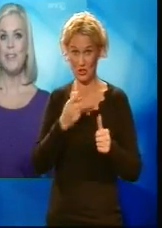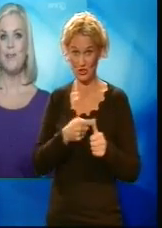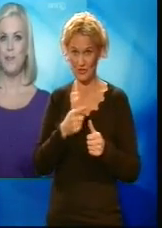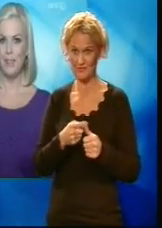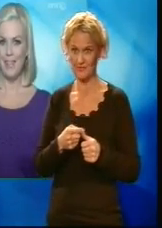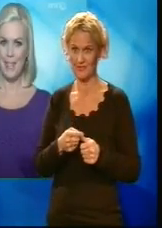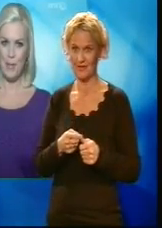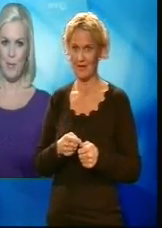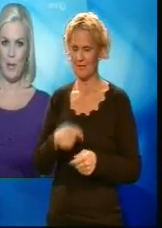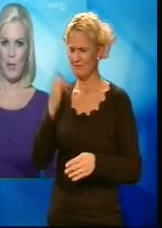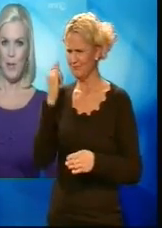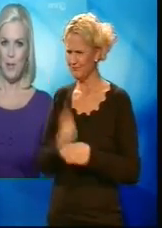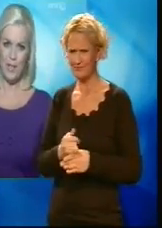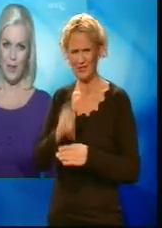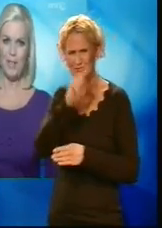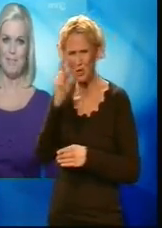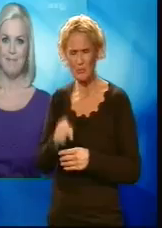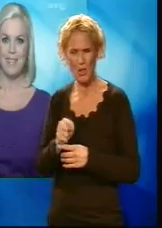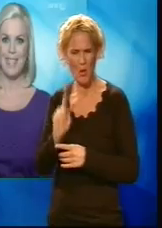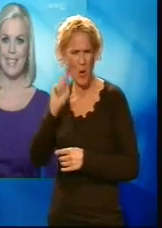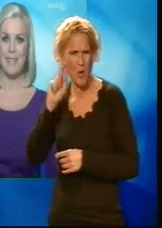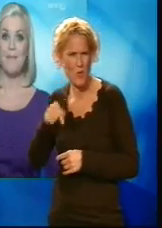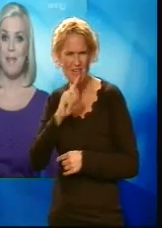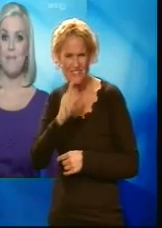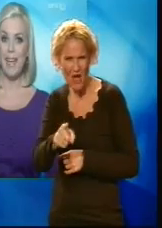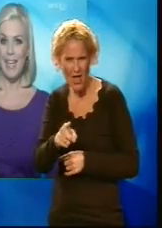fundige spørsmål og lure svar. Sett med brille.